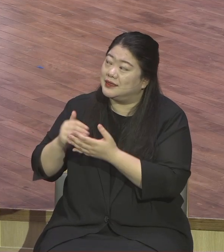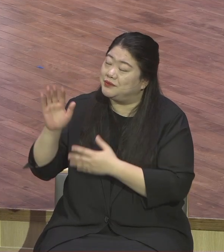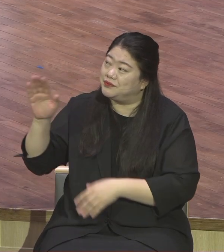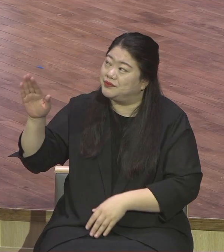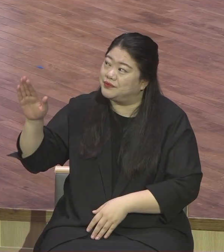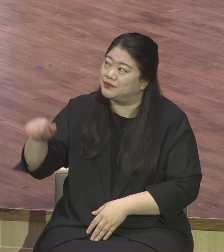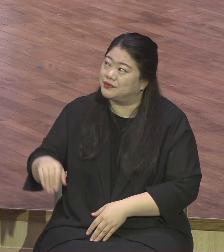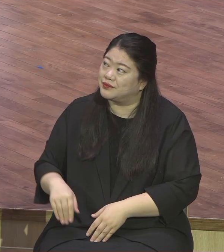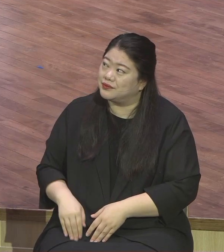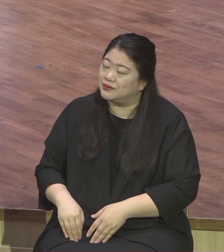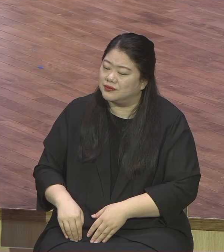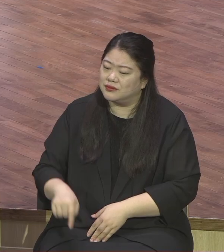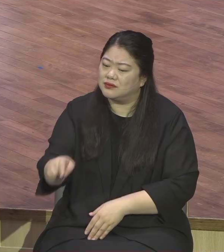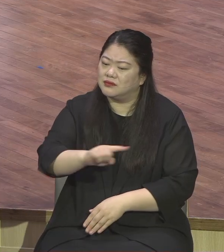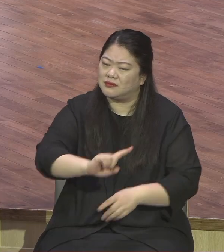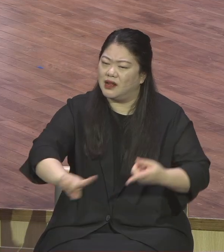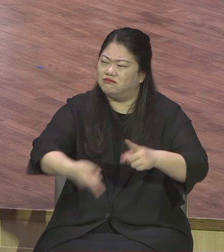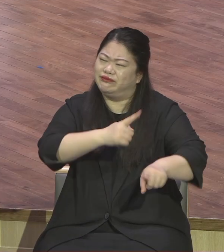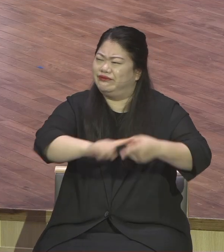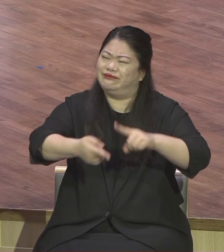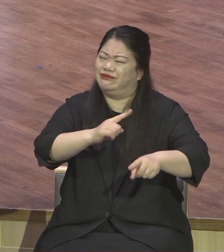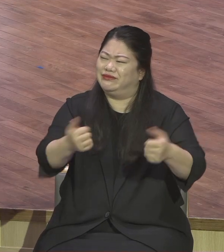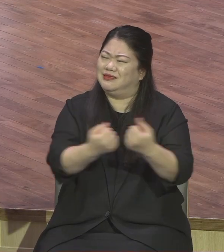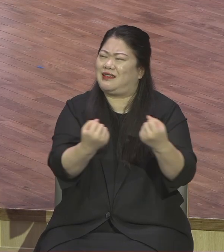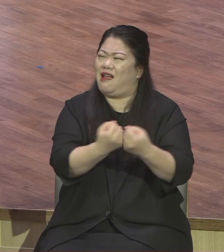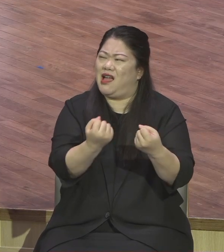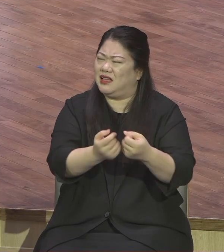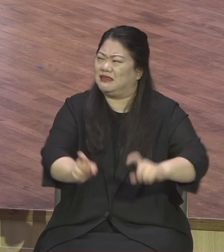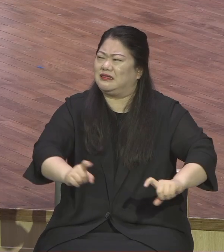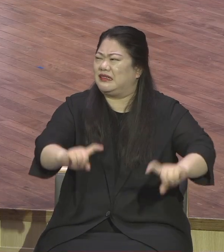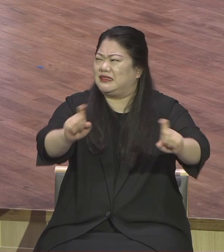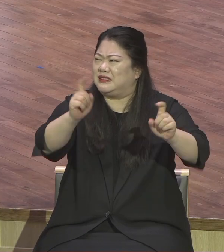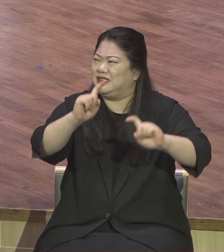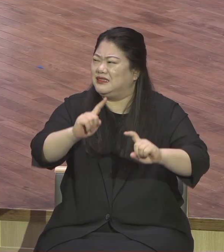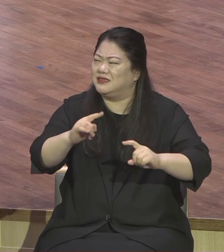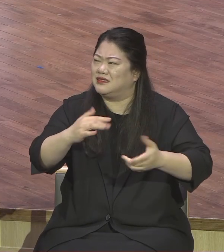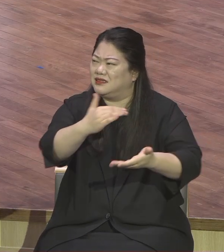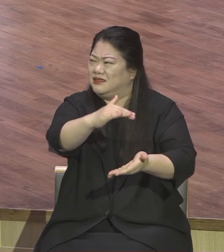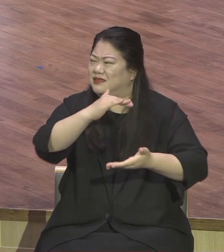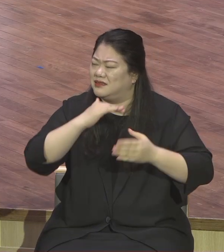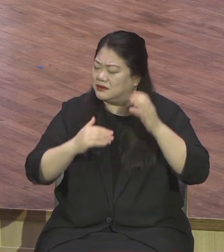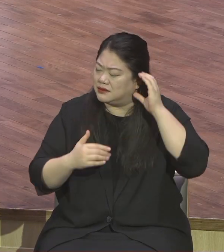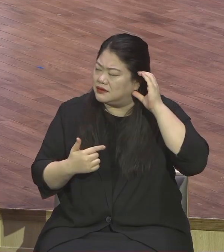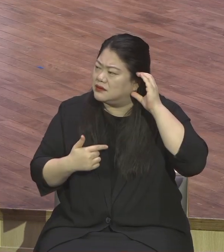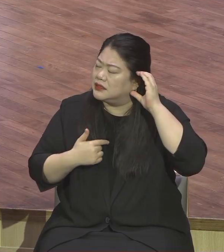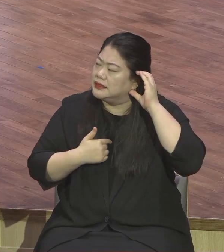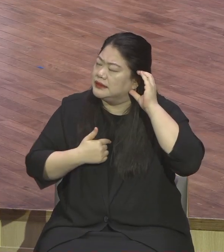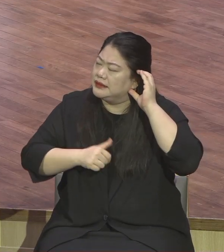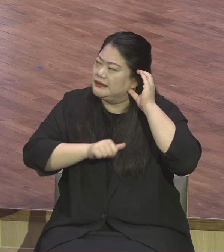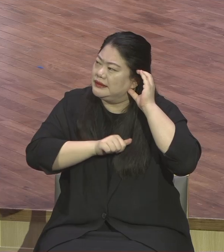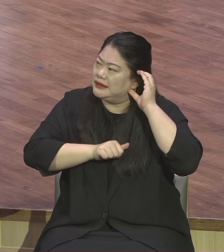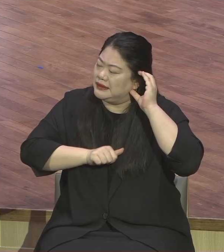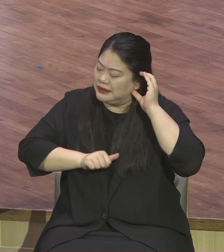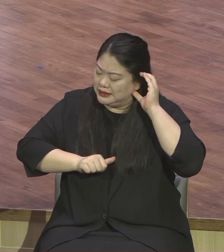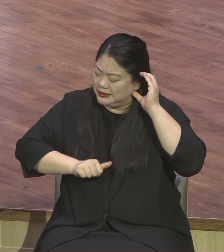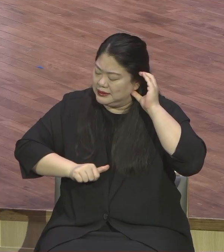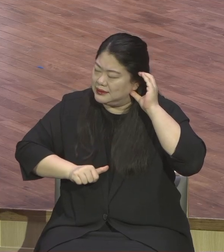건드리는 이런 짓들 하구나 계속해서 나를 죽이라 죽자 그 바울이 그래서 날마다 죽노라